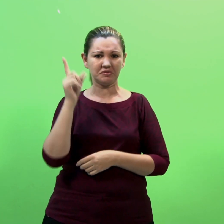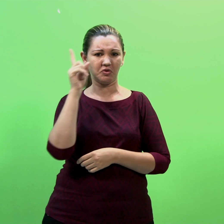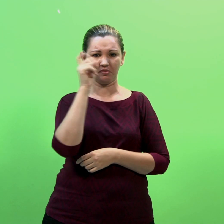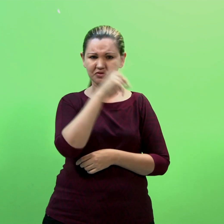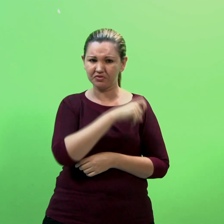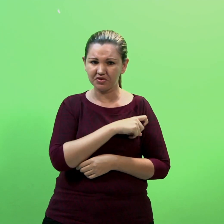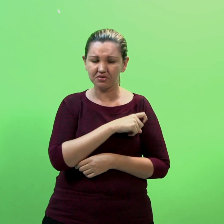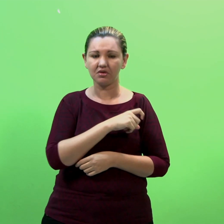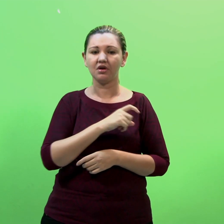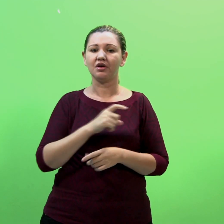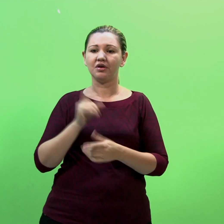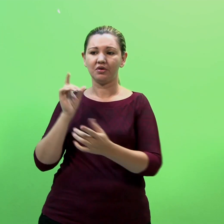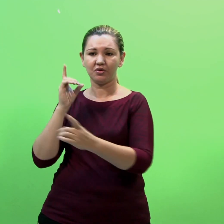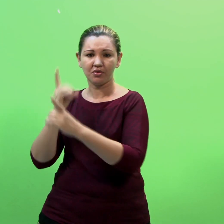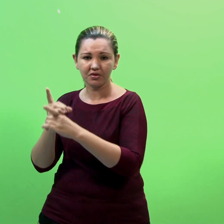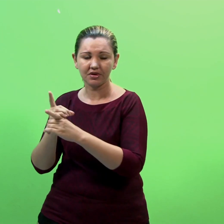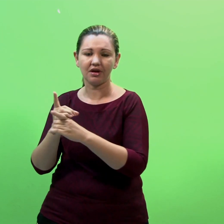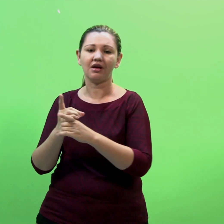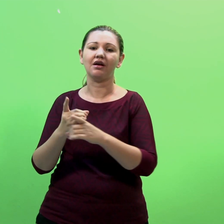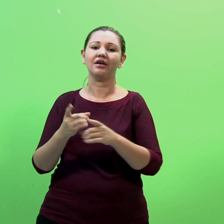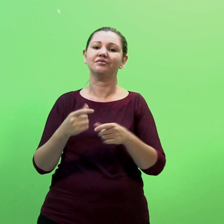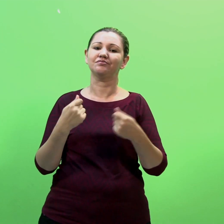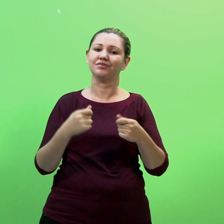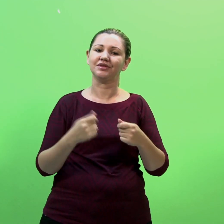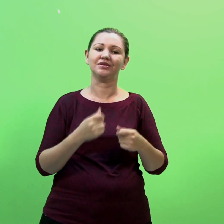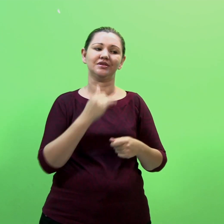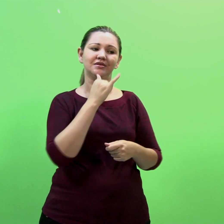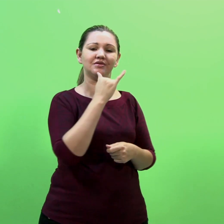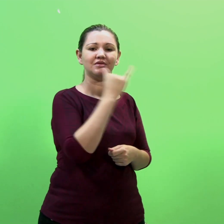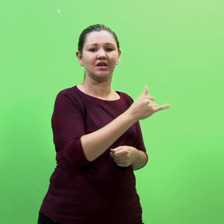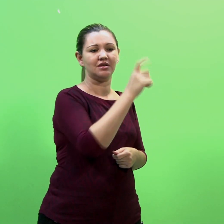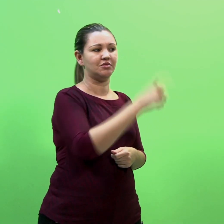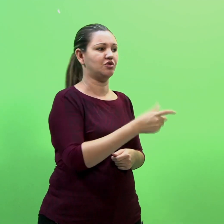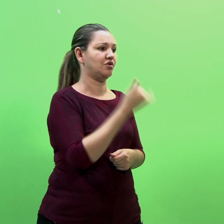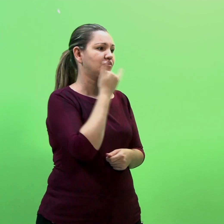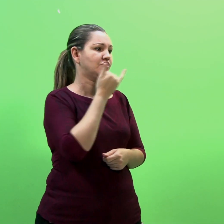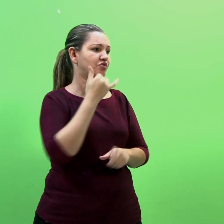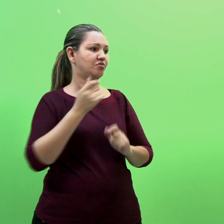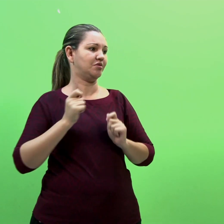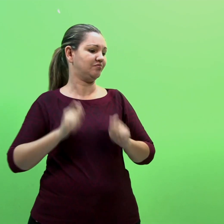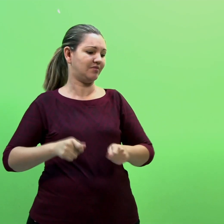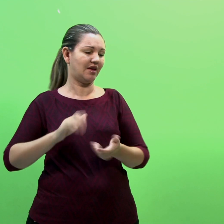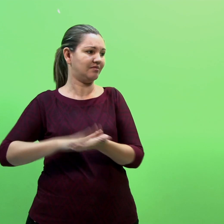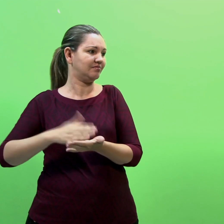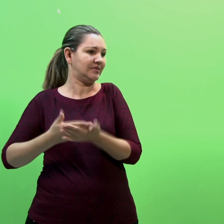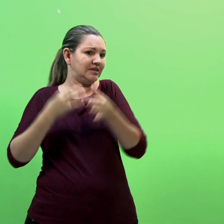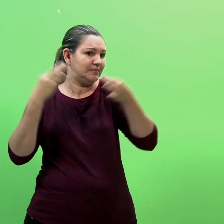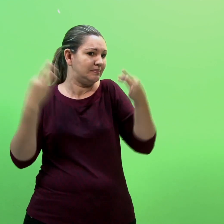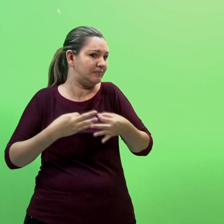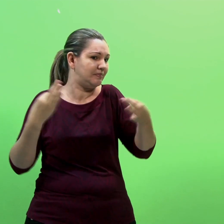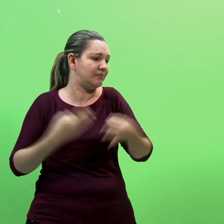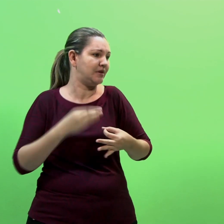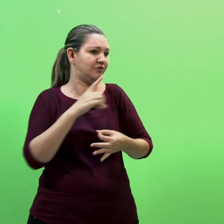intérprete deve informar a ambas as partes Da dificuldade de comunicação e possível desentendimento